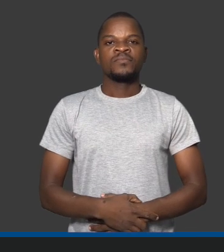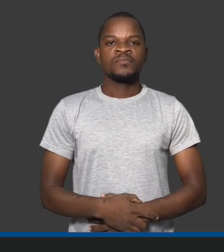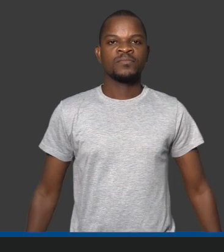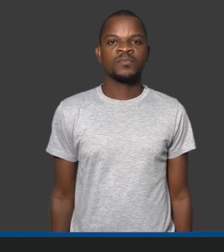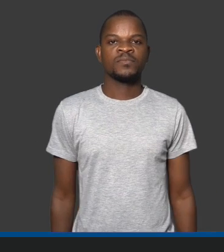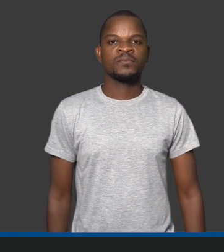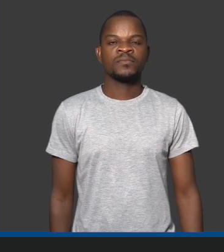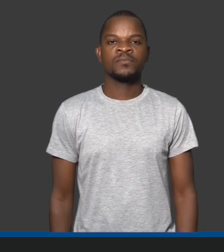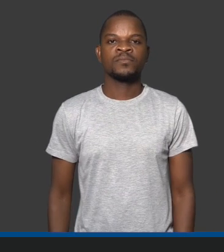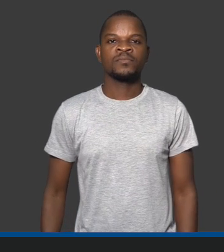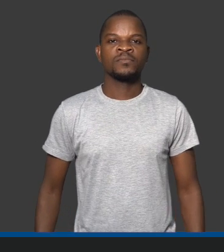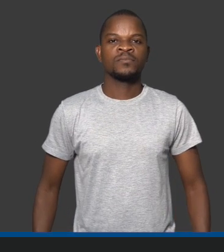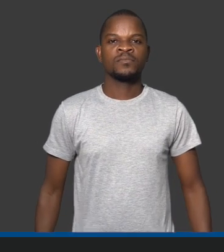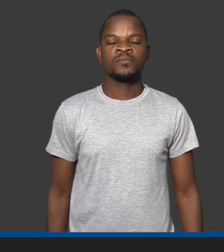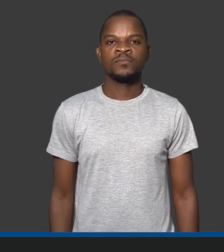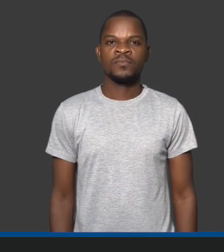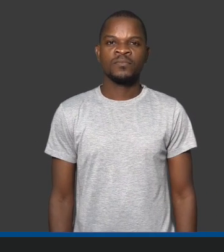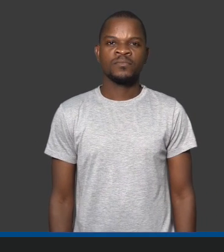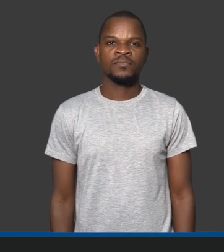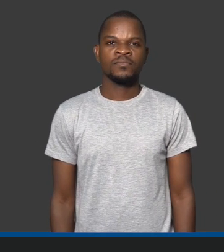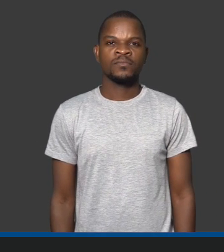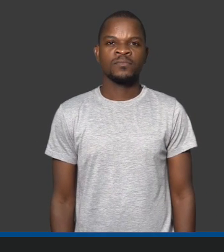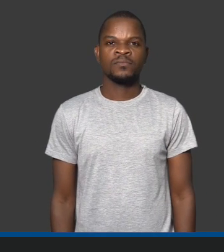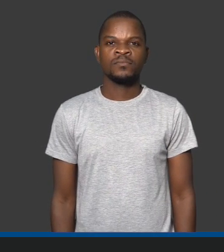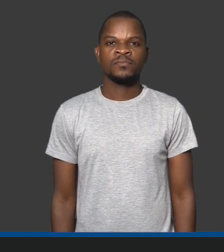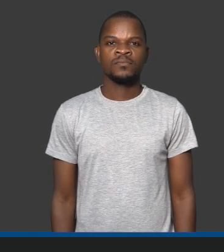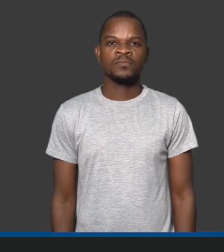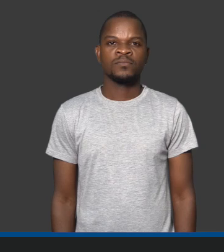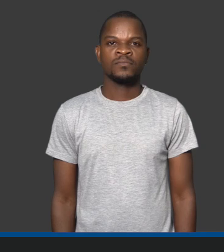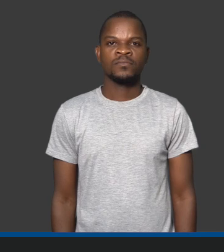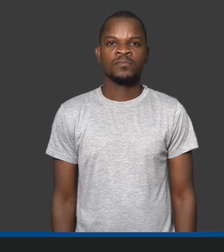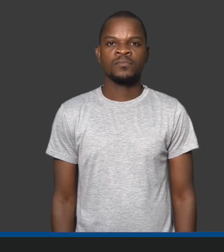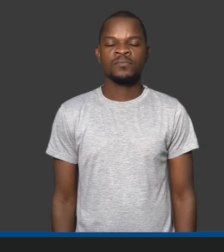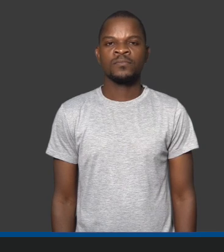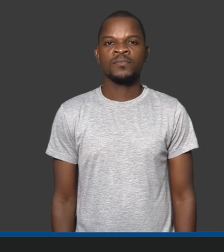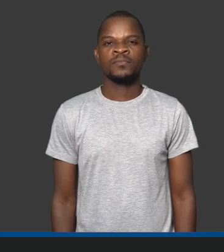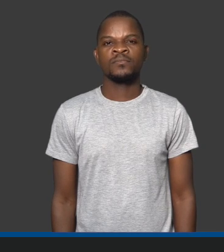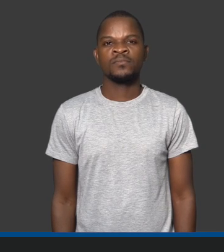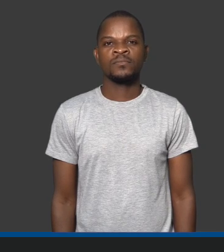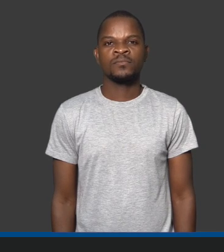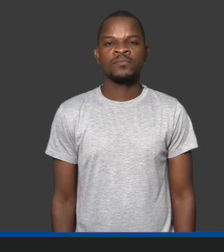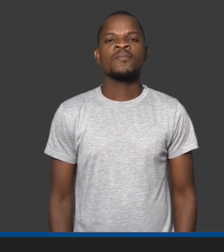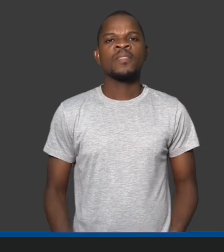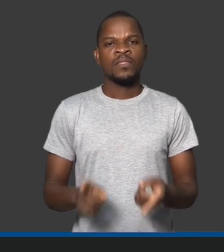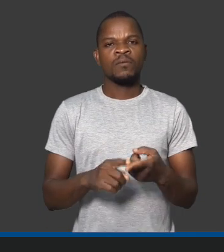eu estou muito feliz de estar aqui e ver alguns projetos que nós estamos trabalhando. E nós, na dobrado o apoio